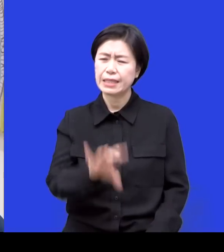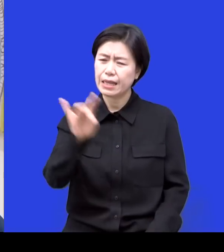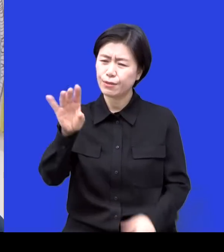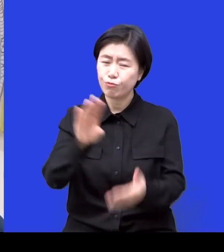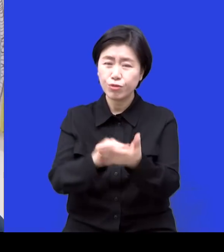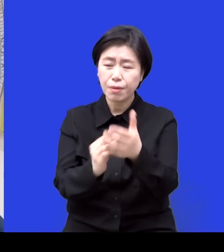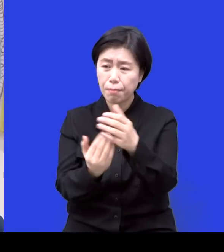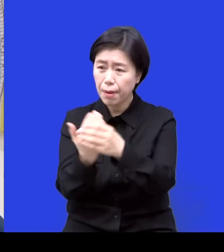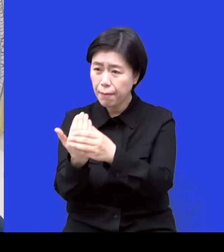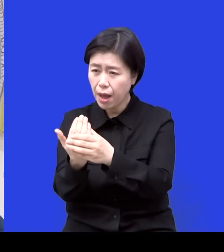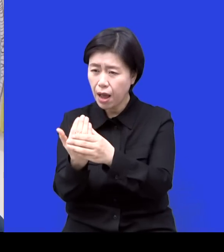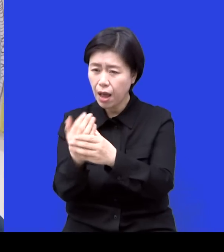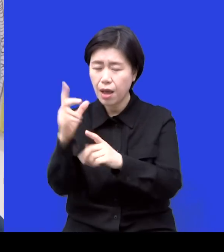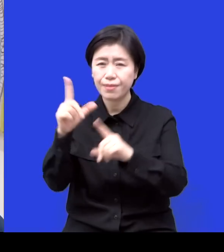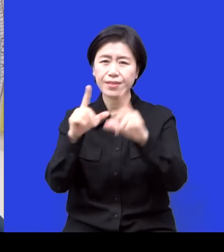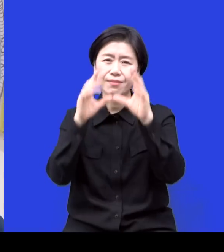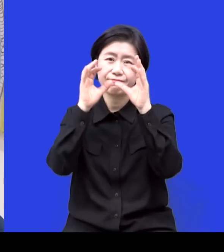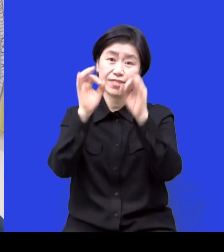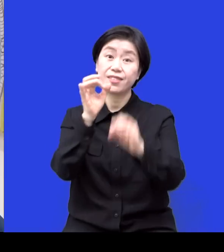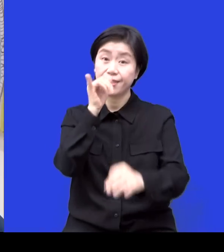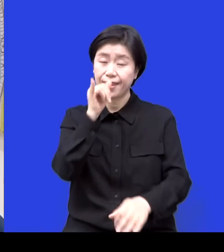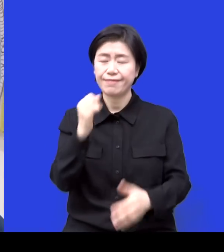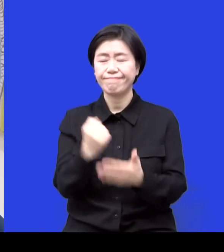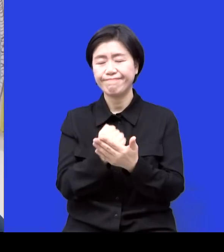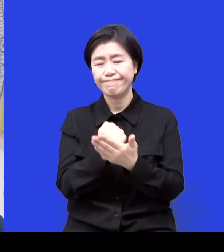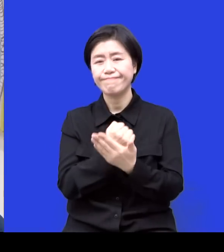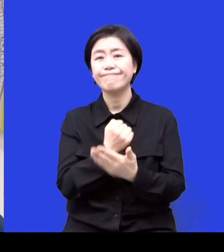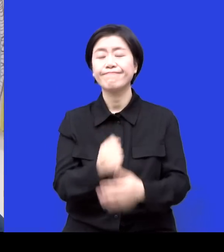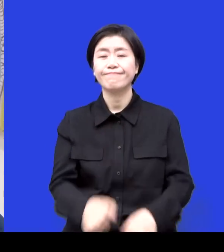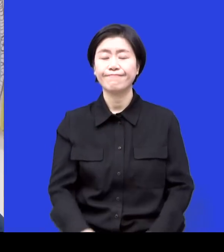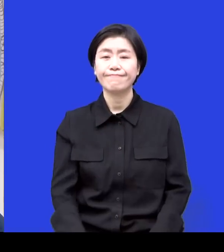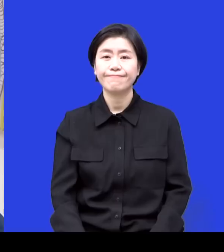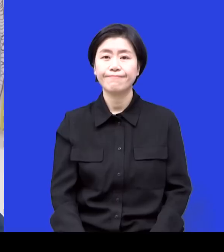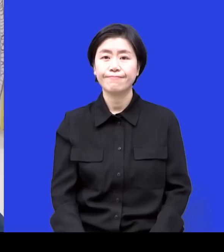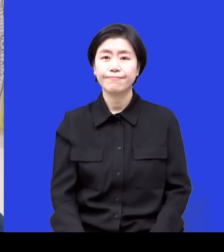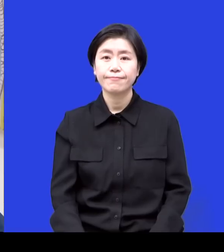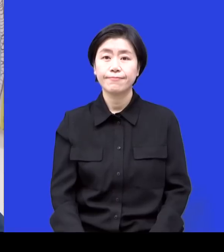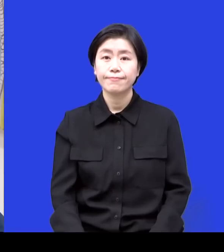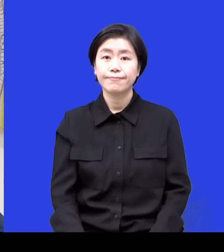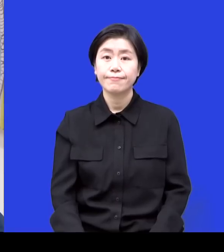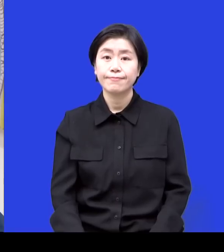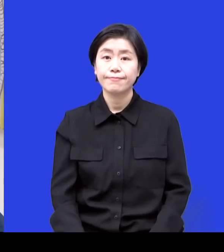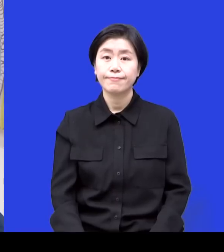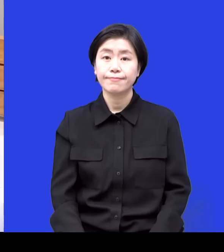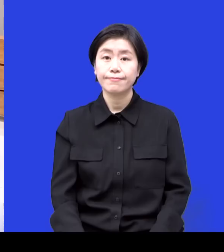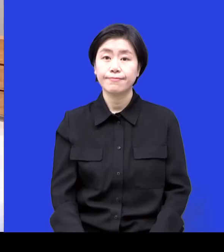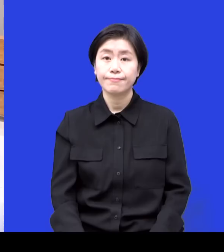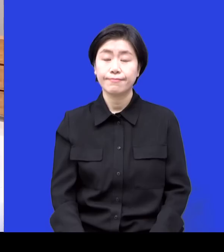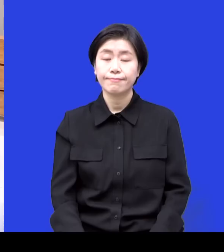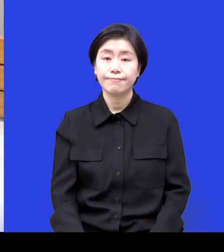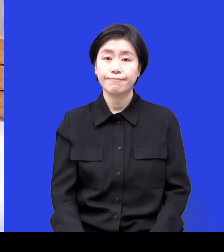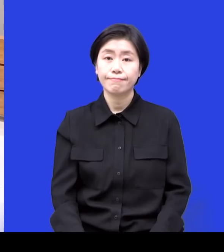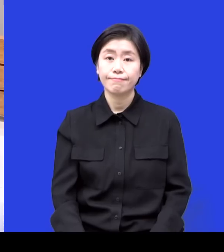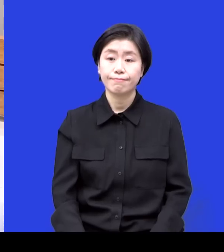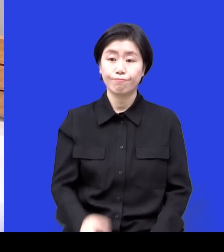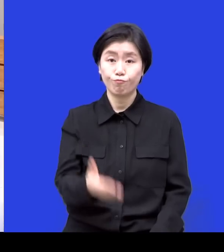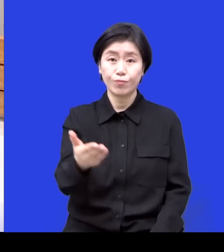것들도 있죠. 그래도 퇴소하고 나면 아이들이랑 그렇게 얘기를 깊이 나누다 보면